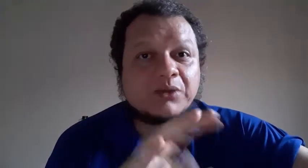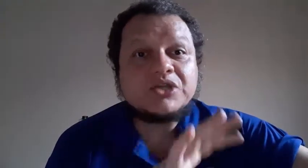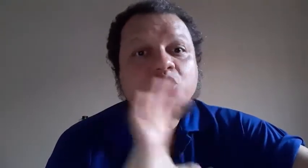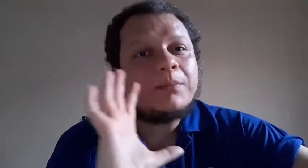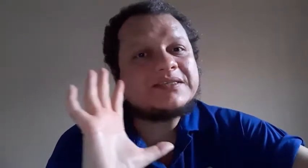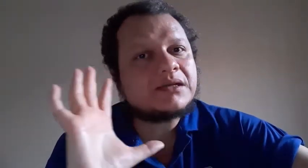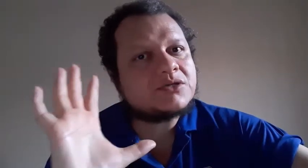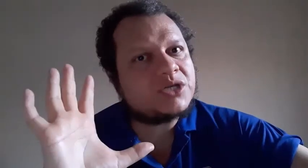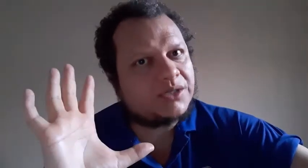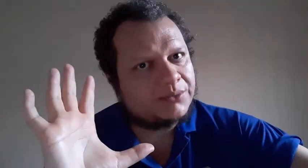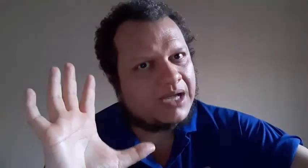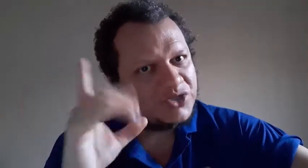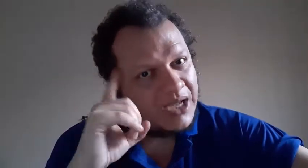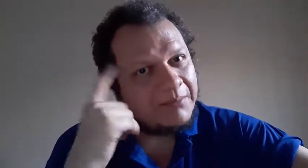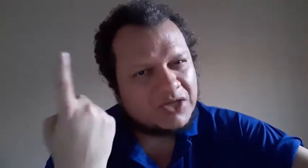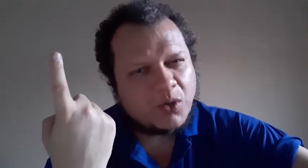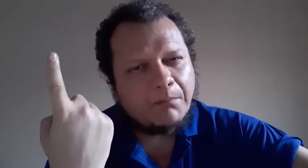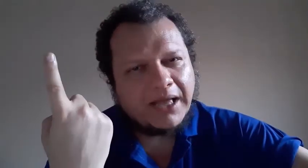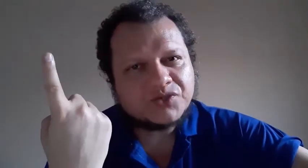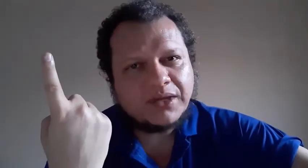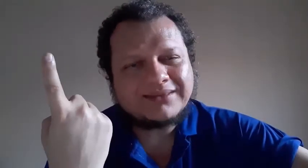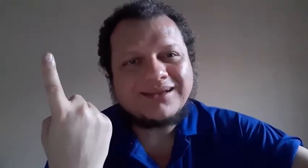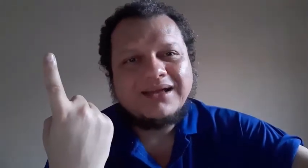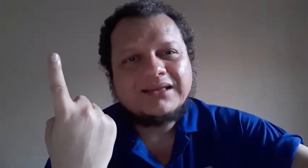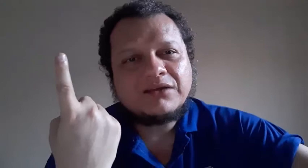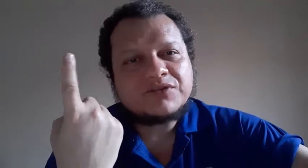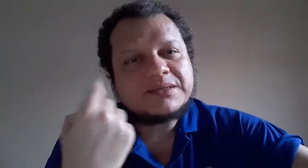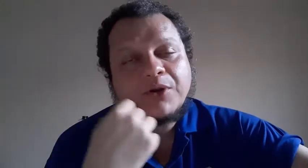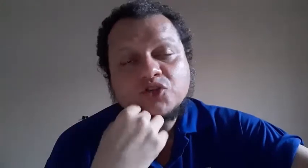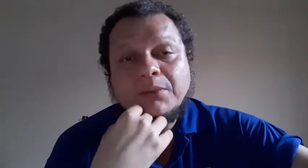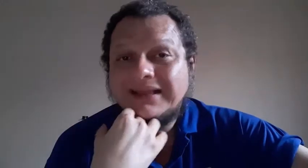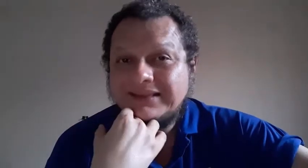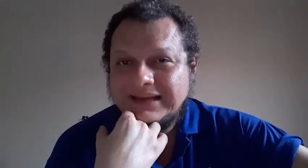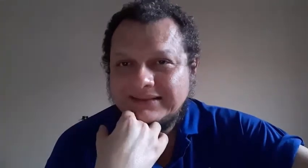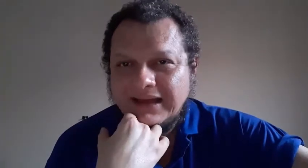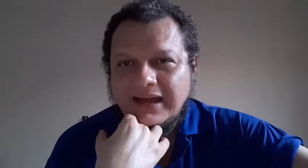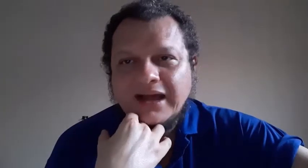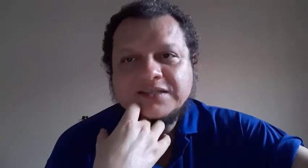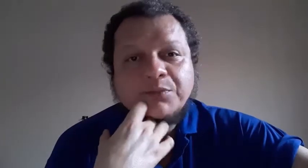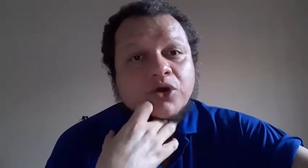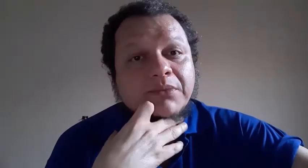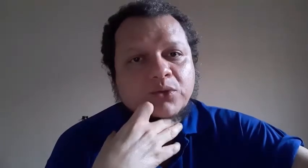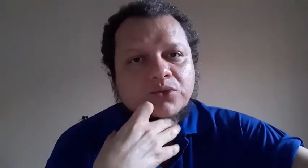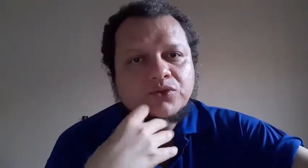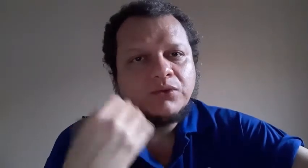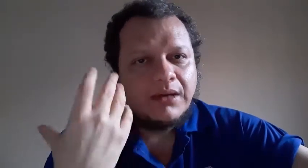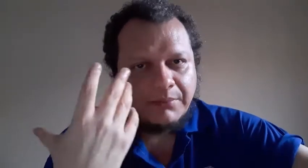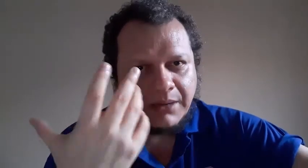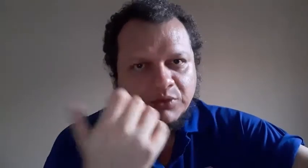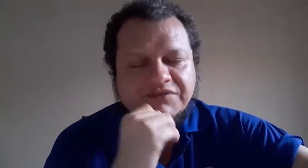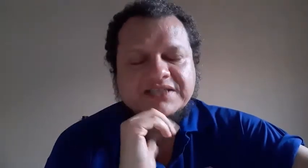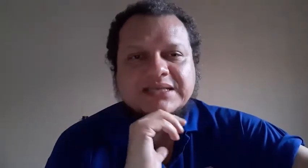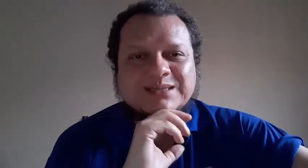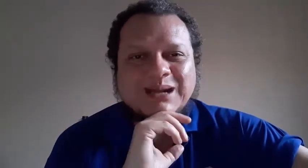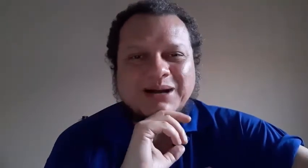o idioma estrangeiro. Aí já é mais complexo ainda. Então, você pode cobrar 30 reais por minuto pra poder fazer esse trabalho.